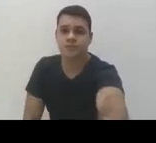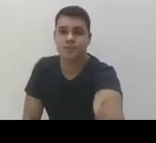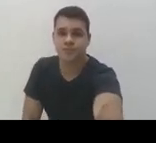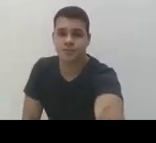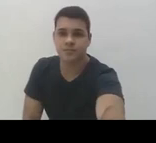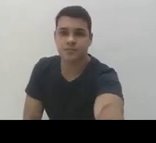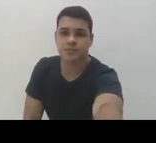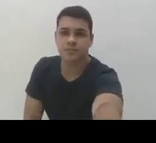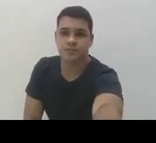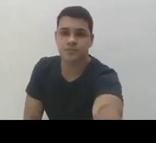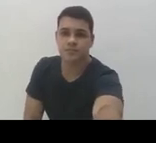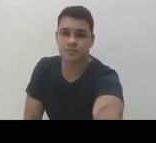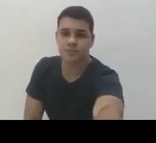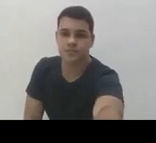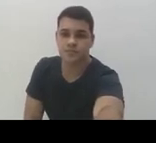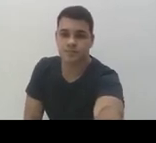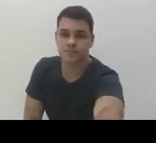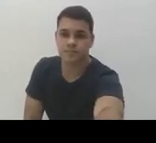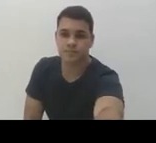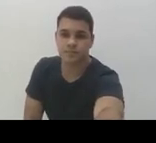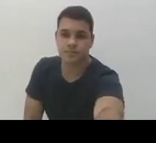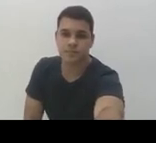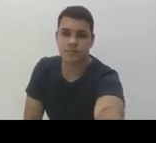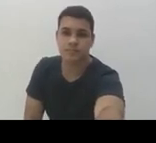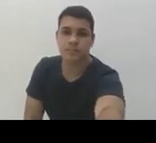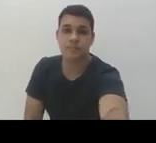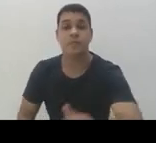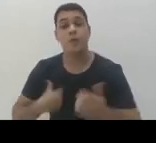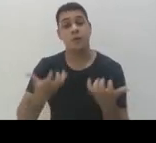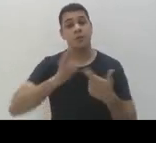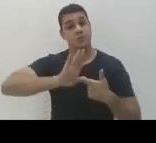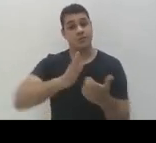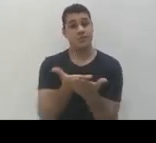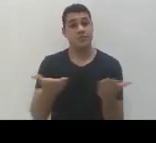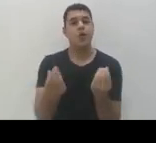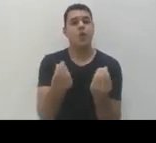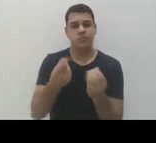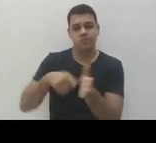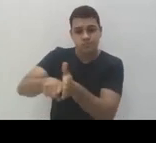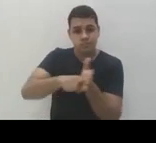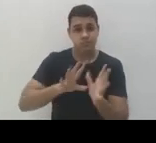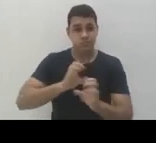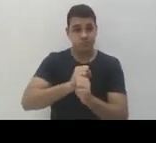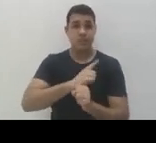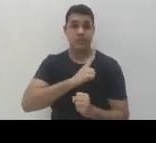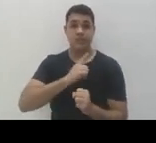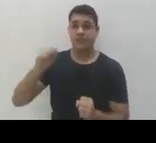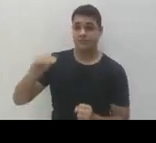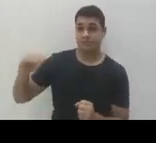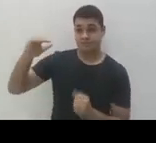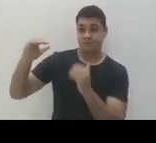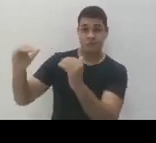Eu queria mostrar um pouquinho para vocês alguns dados que a gente tem da educação, de forma geral. A gente tem o censo da educação superior de